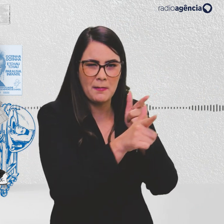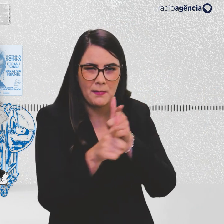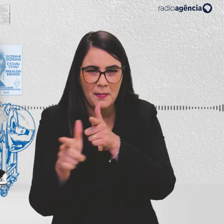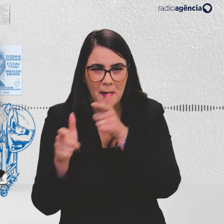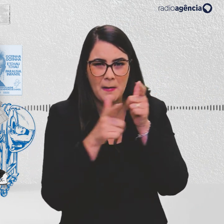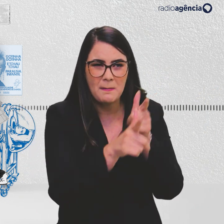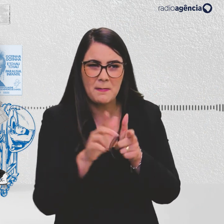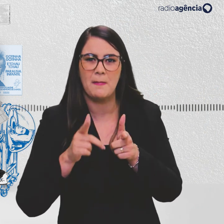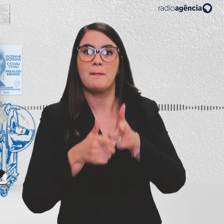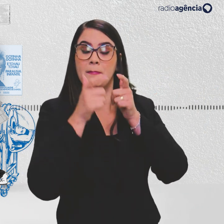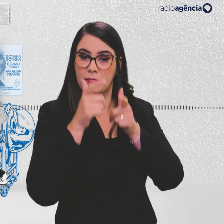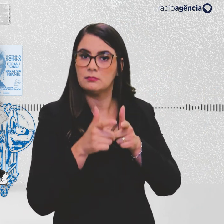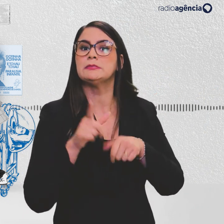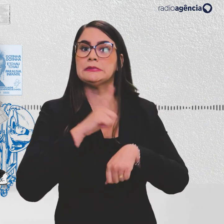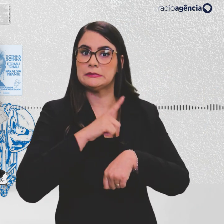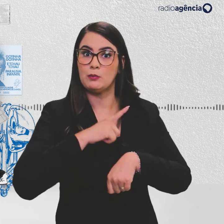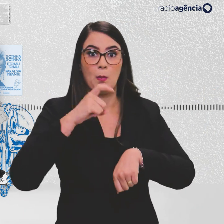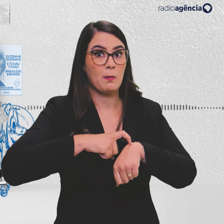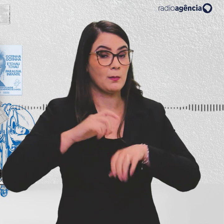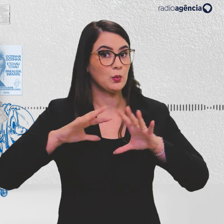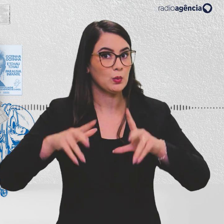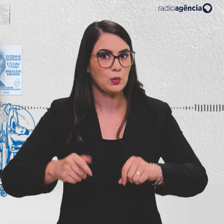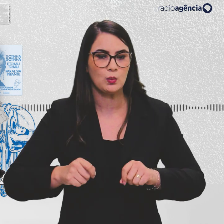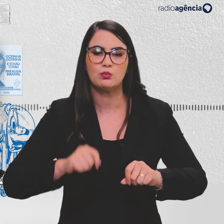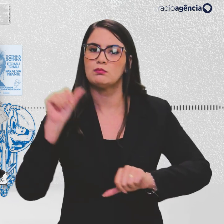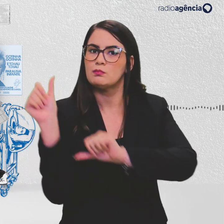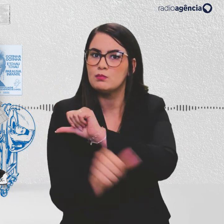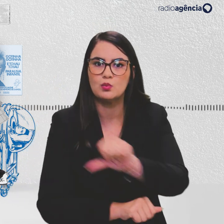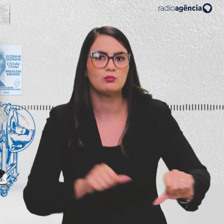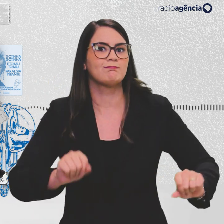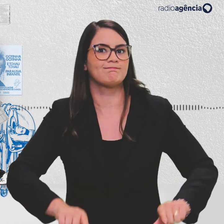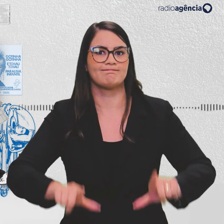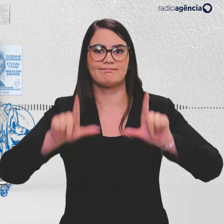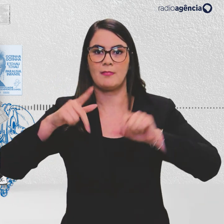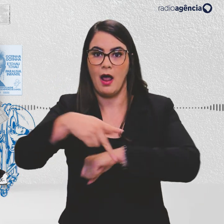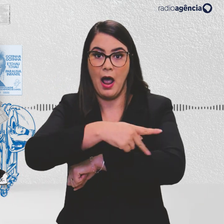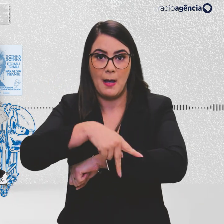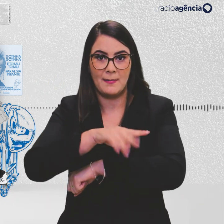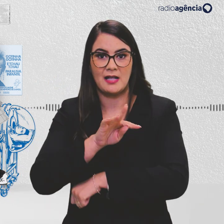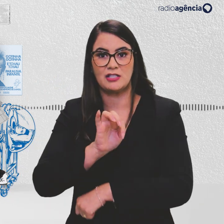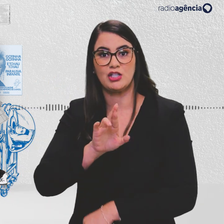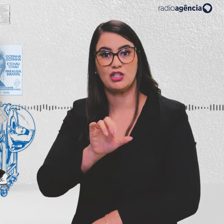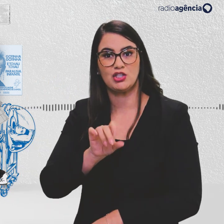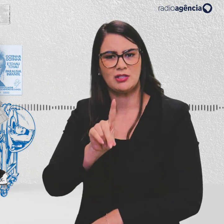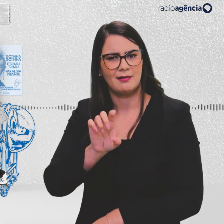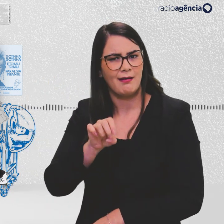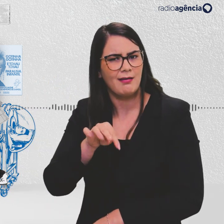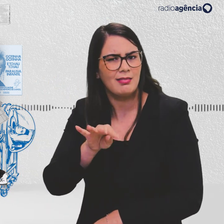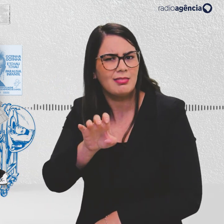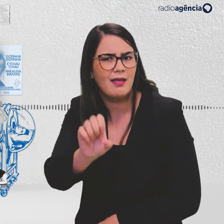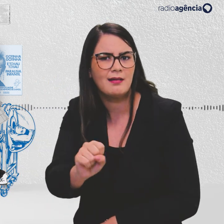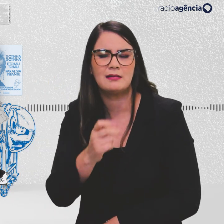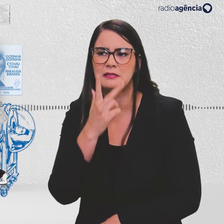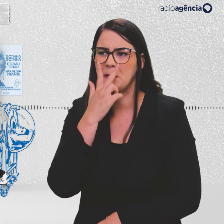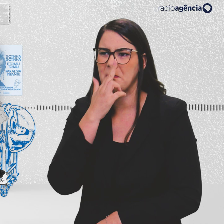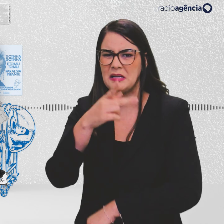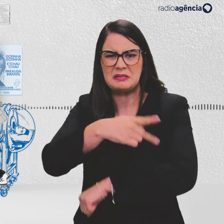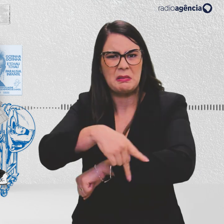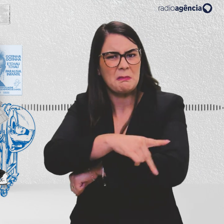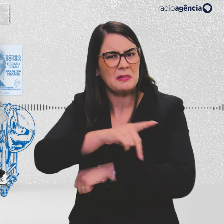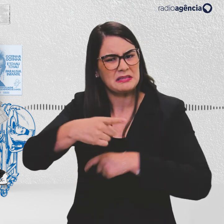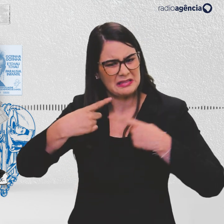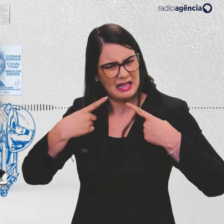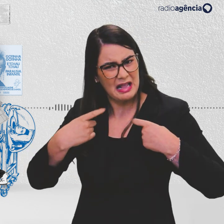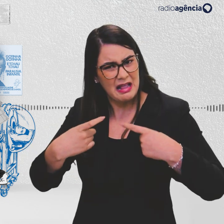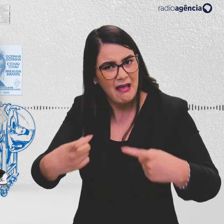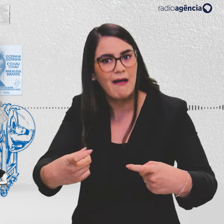revólveres. Nesse momento, toda a cena foi modificada. A Praça Tiradentes apresentava o aspecto de uma praça de